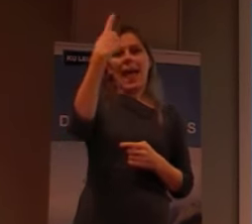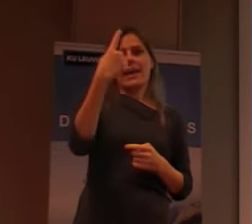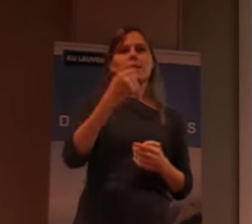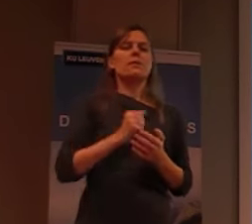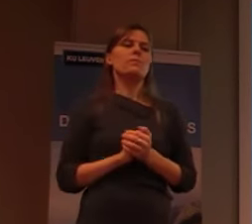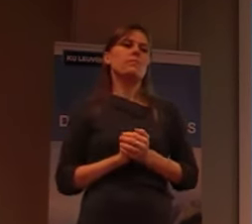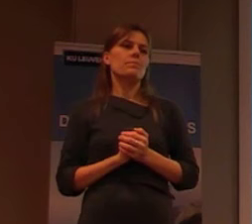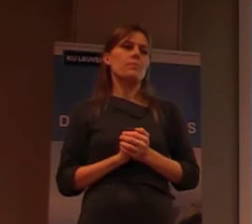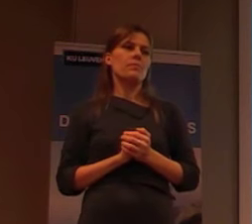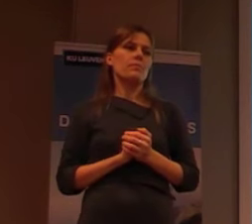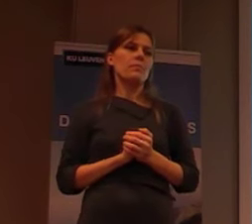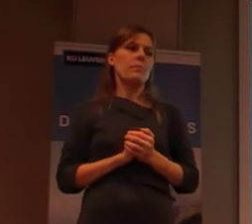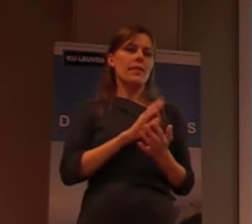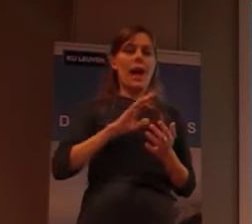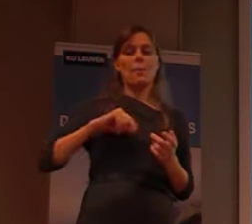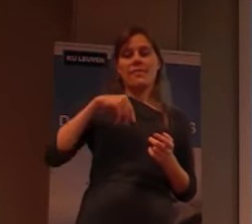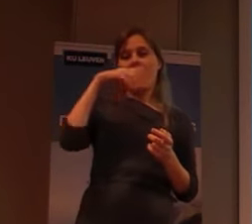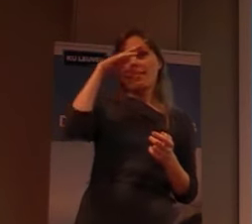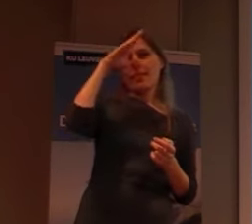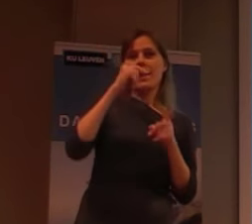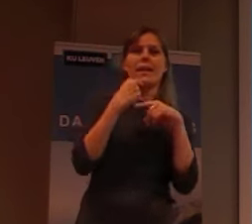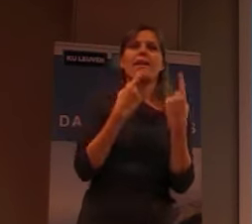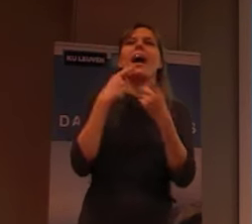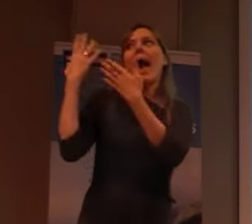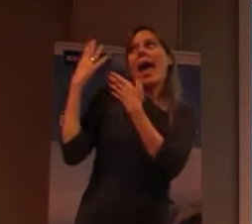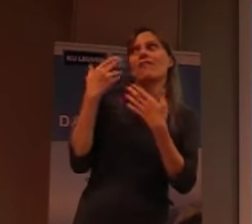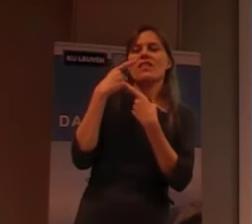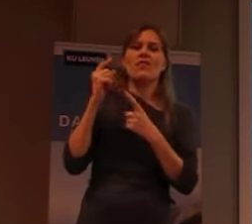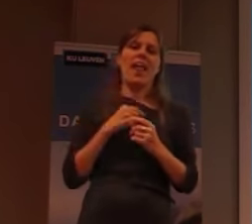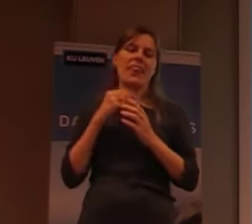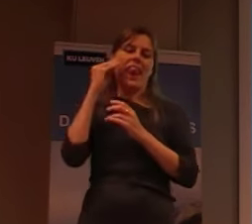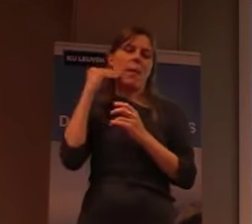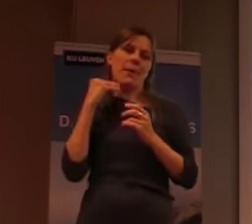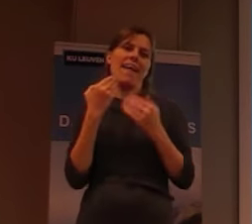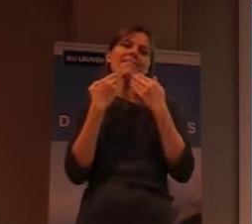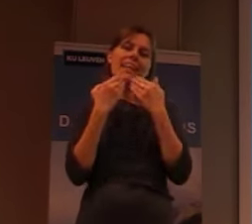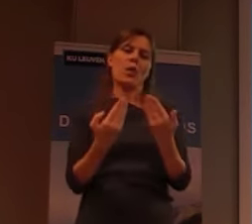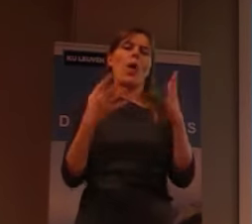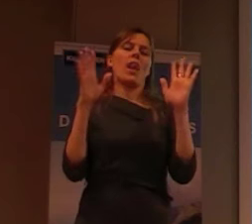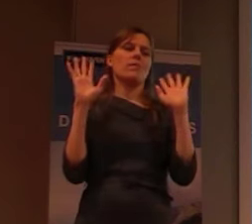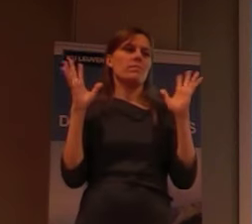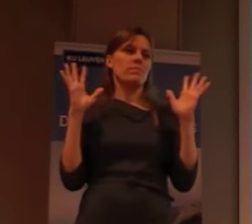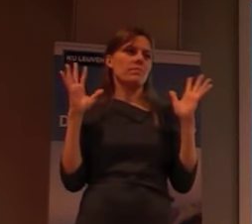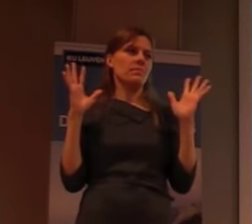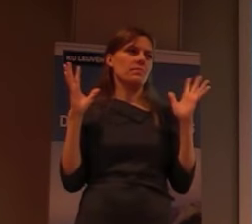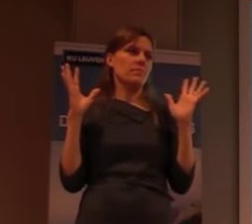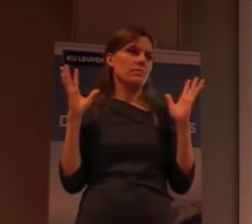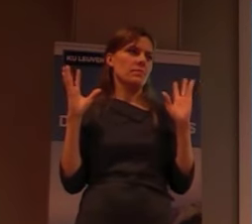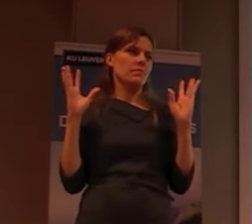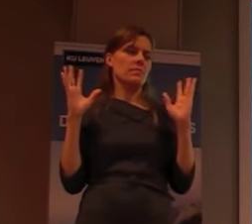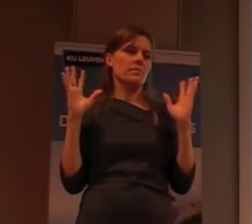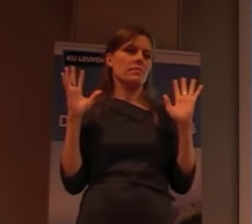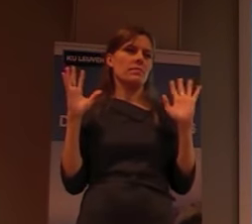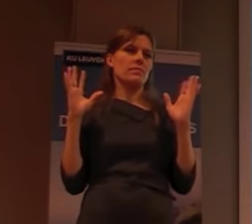beetje, de erfenis is van, heel erg bedankt, heel erg bedankt. APPLAUS APPLAUS